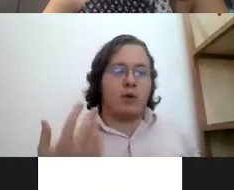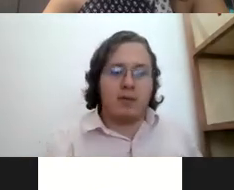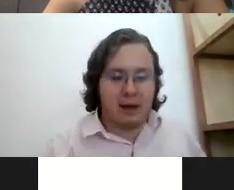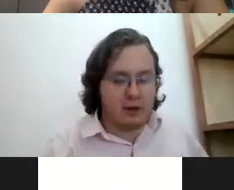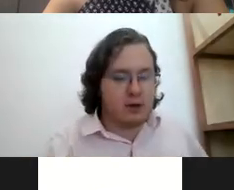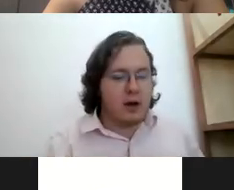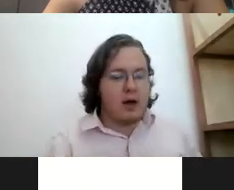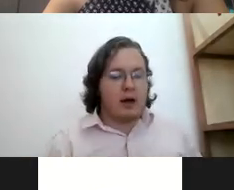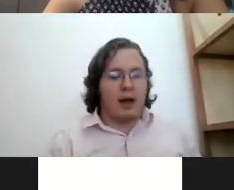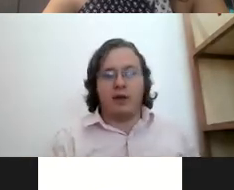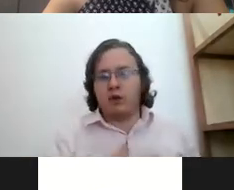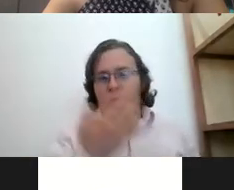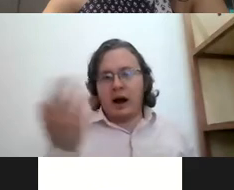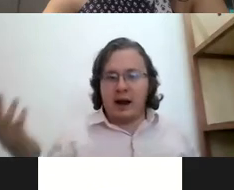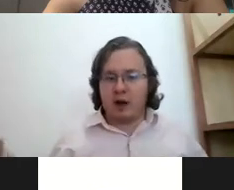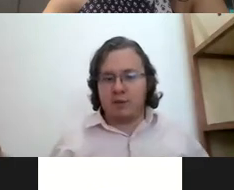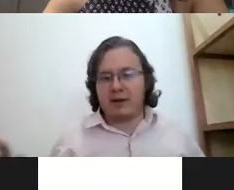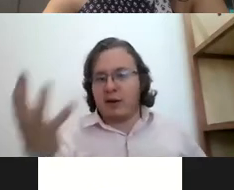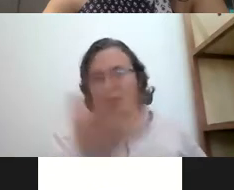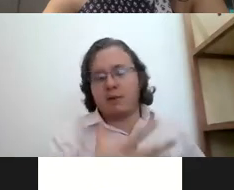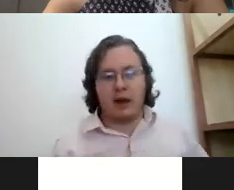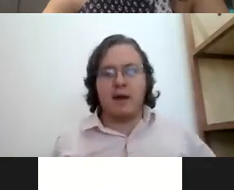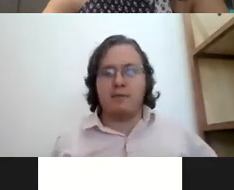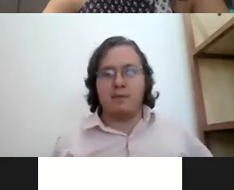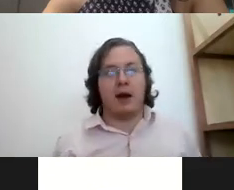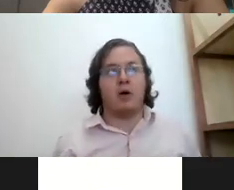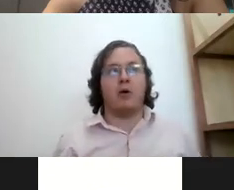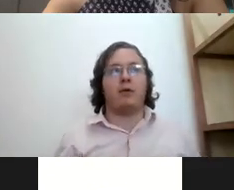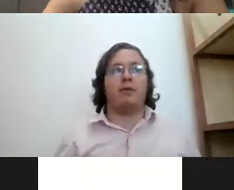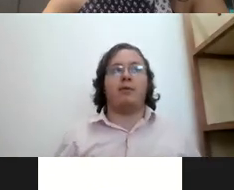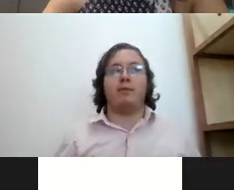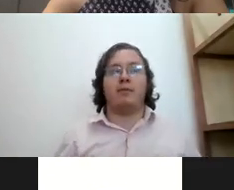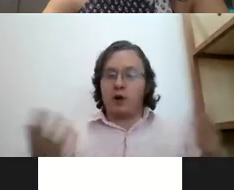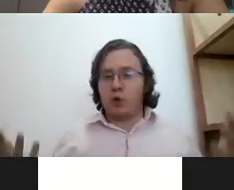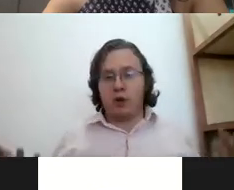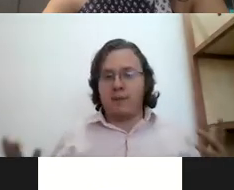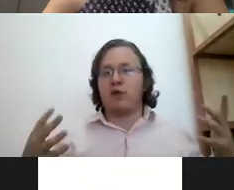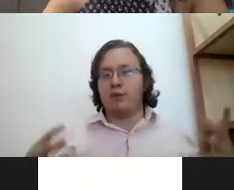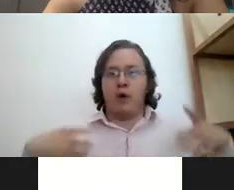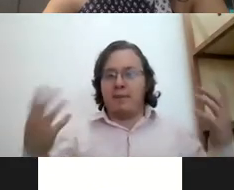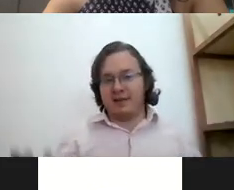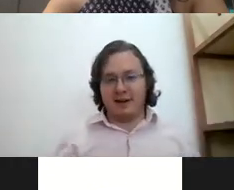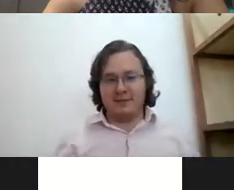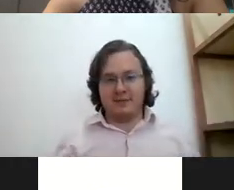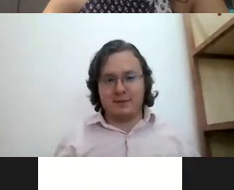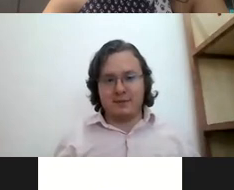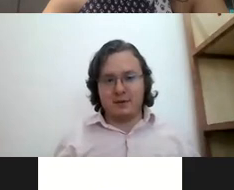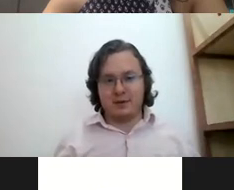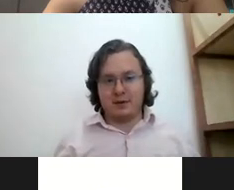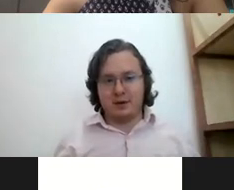movimiento que Dios nunca quiera que nos pase lo que estamos aquí pero si no nos cuidamos nos puede pasar ¿sí?